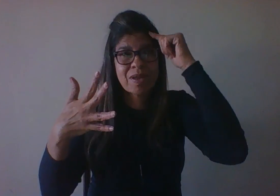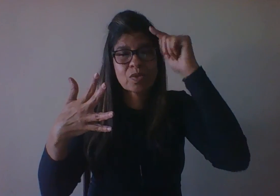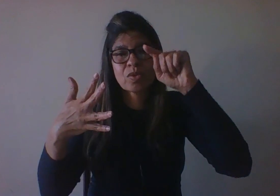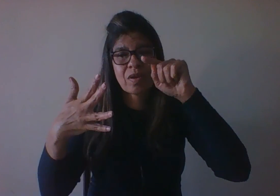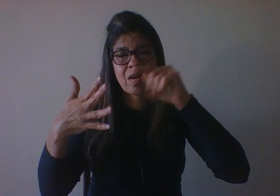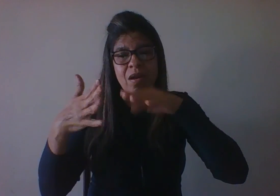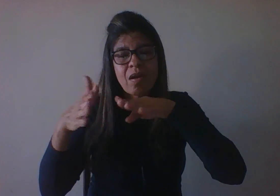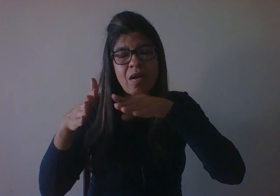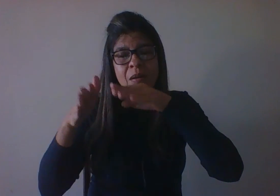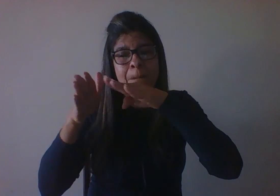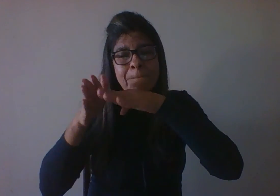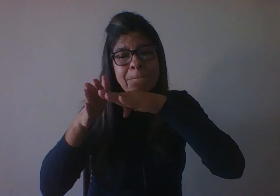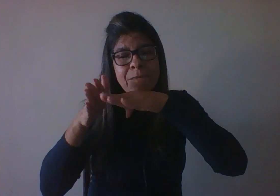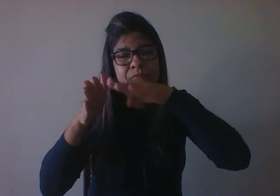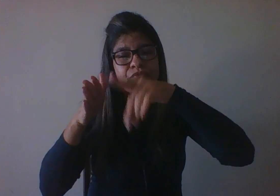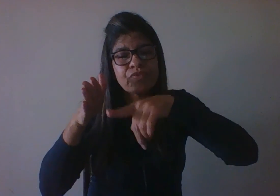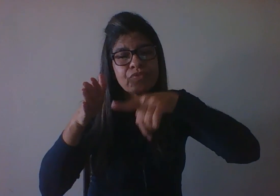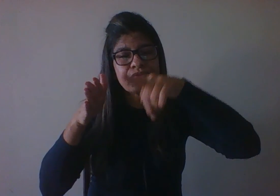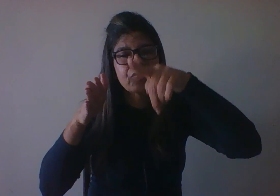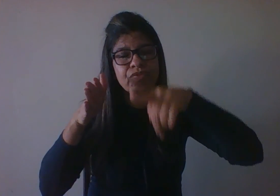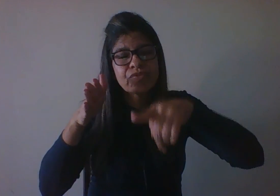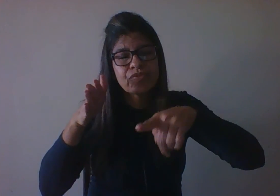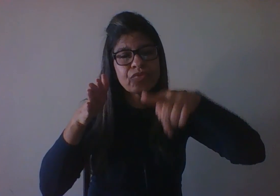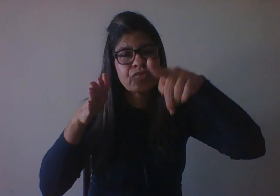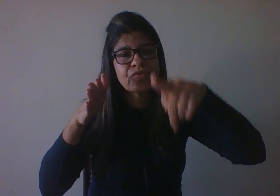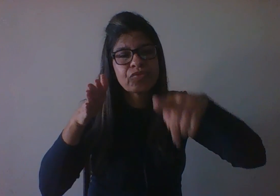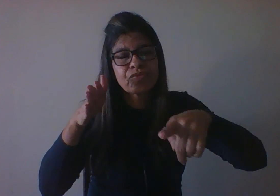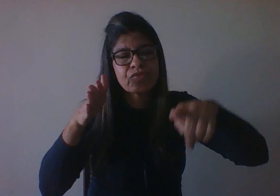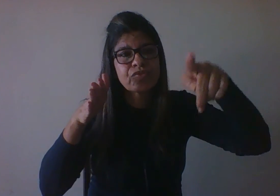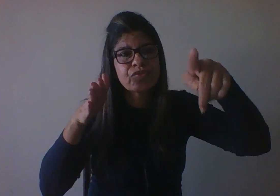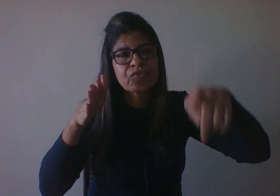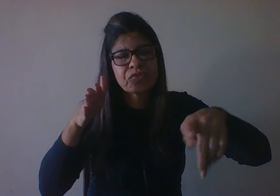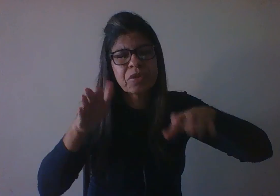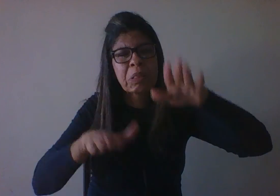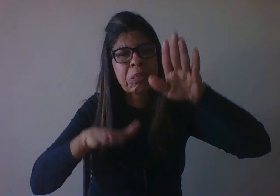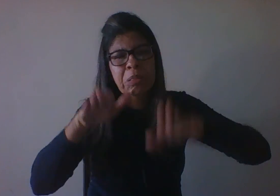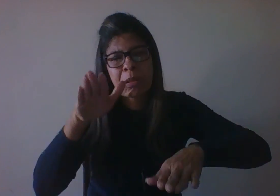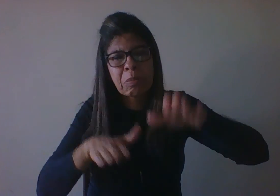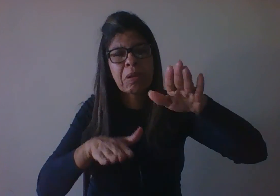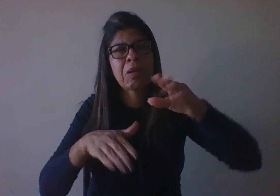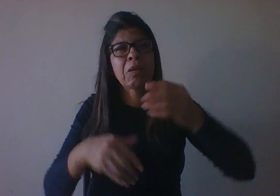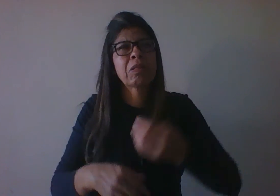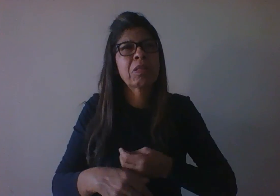com o ambiente para desenvolver as suas funções efetivas, cognitivas e motoras.